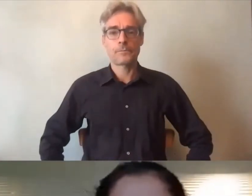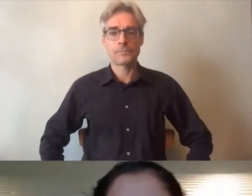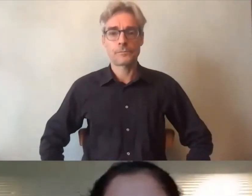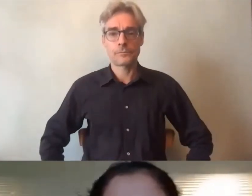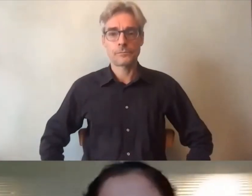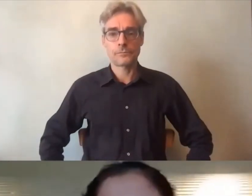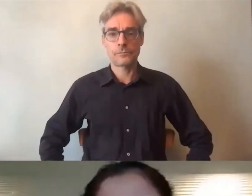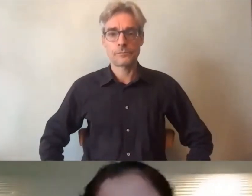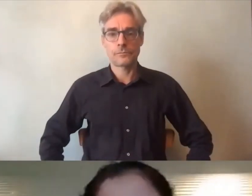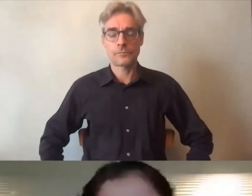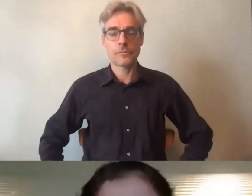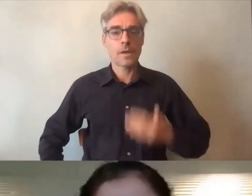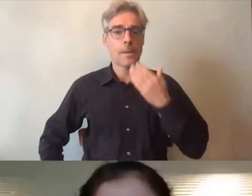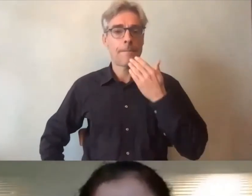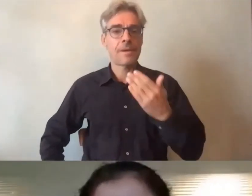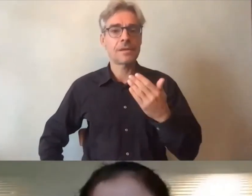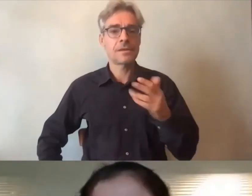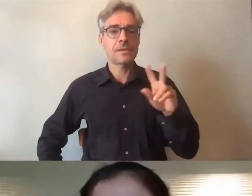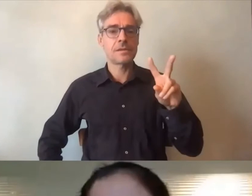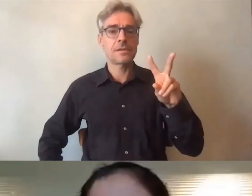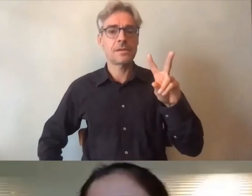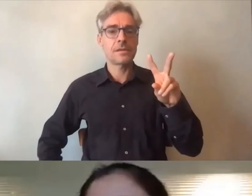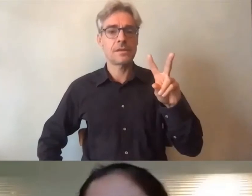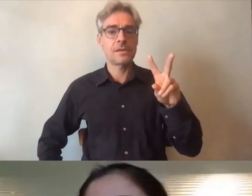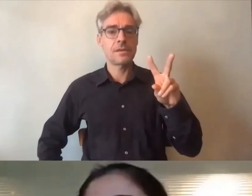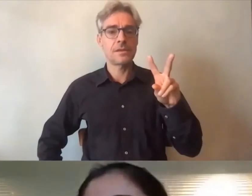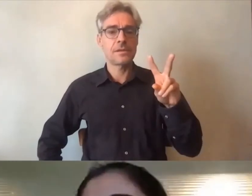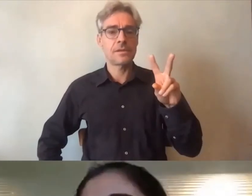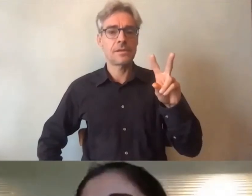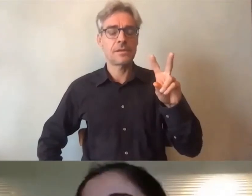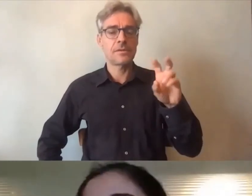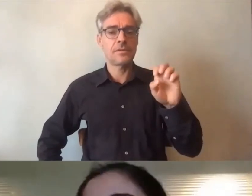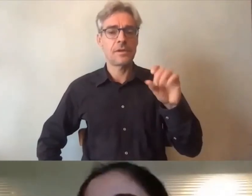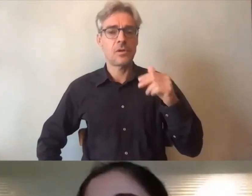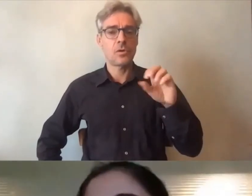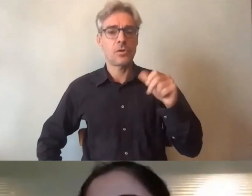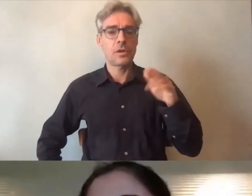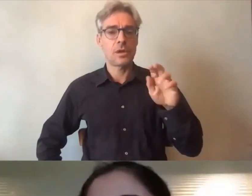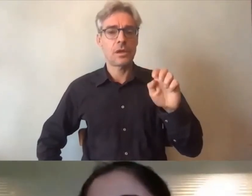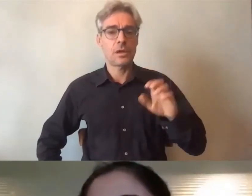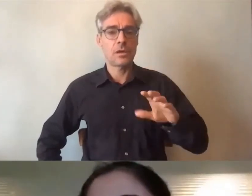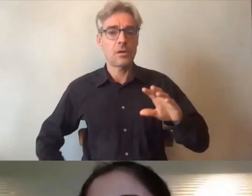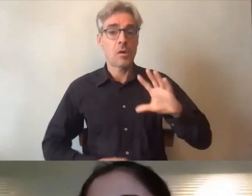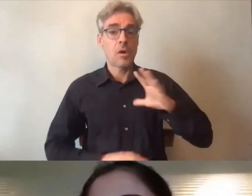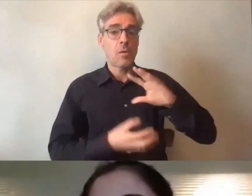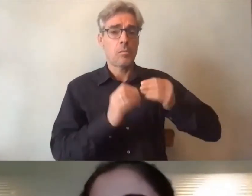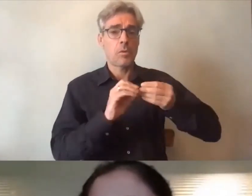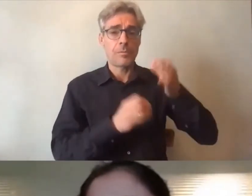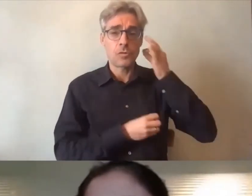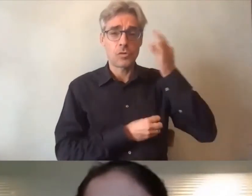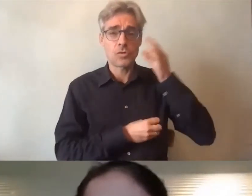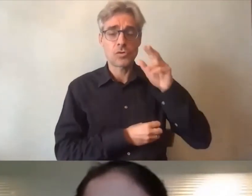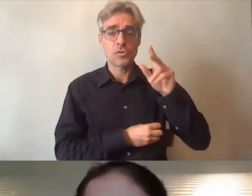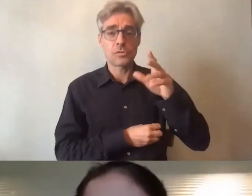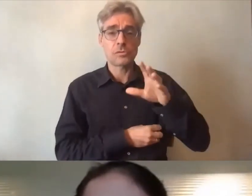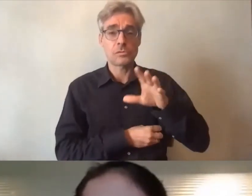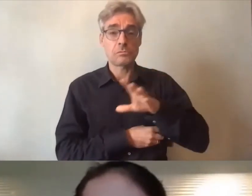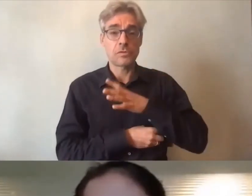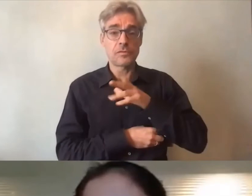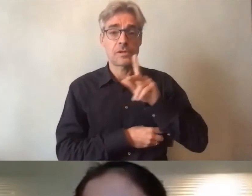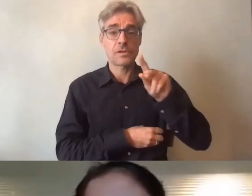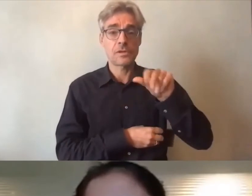Merci Véronique Est-ce qu'on résout le problème de son de monsieur du professeur Kahn ? Ah non toujours pas